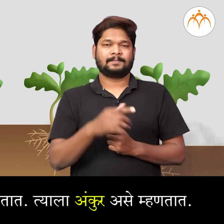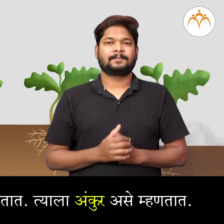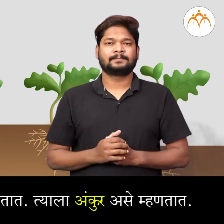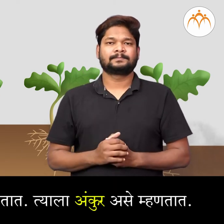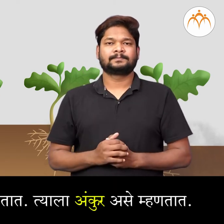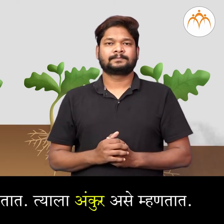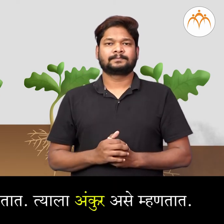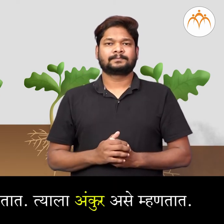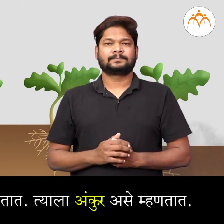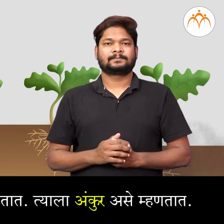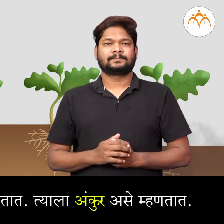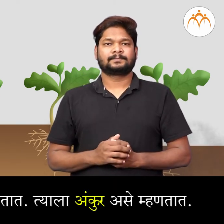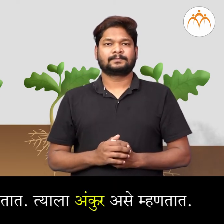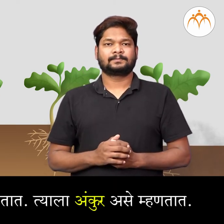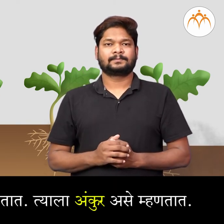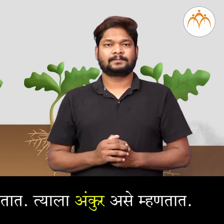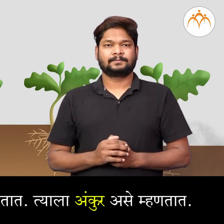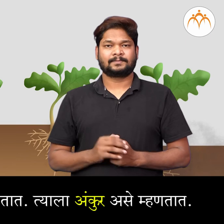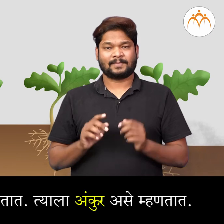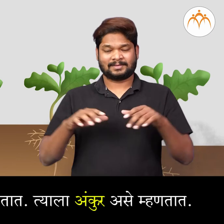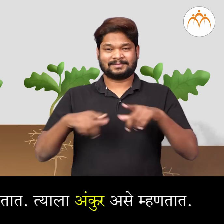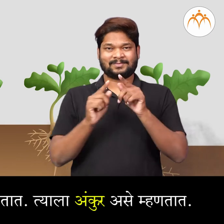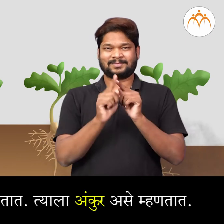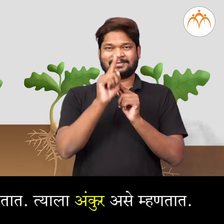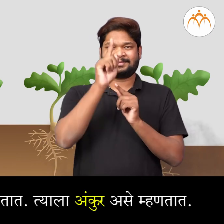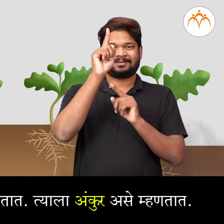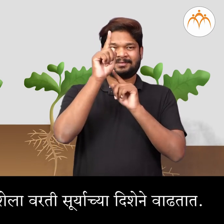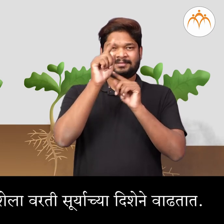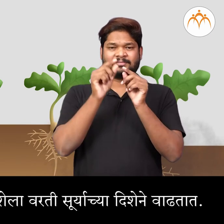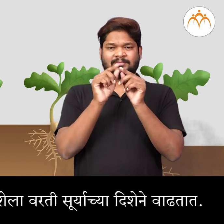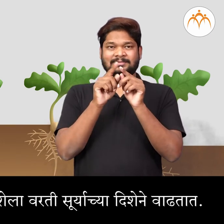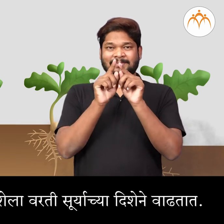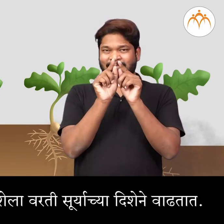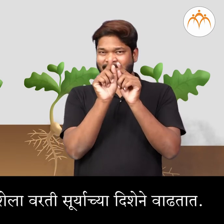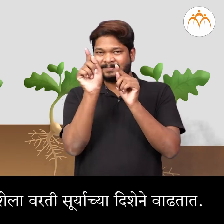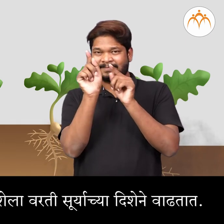छोटी छोटी पाने असता। त्याला आंकूर असे मन्ता। आंकूर है जमीनी चा